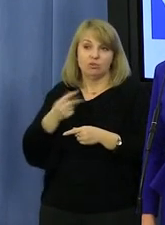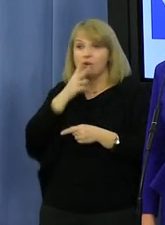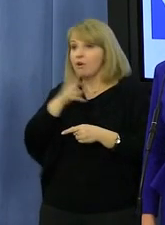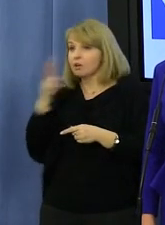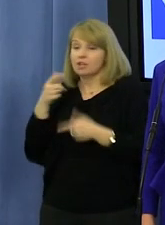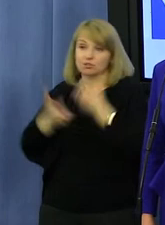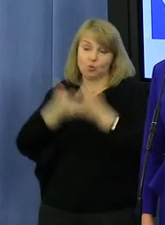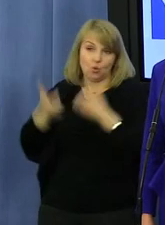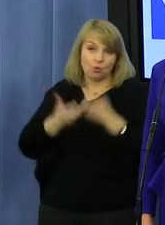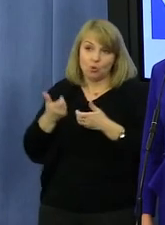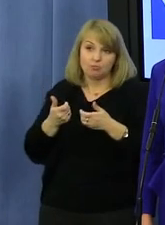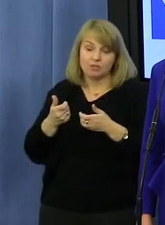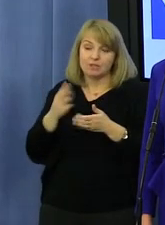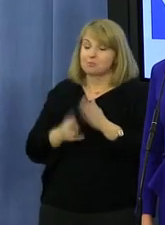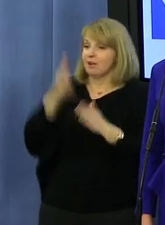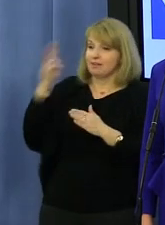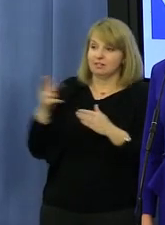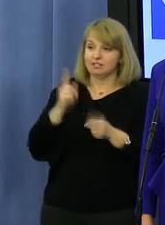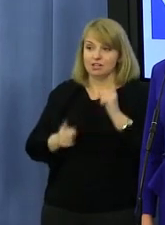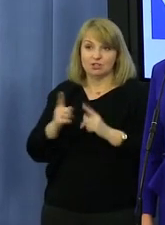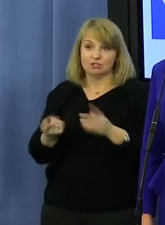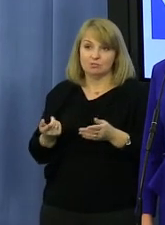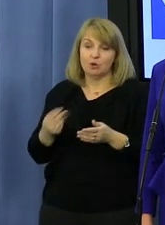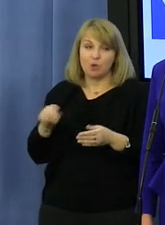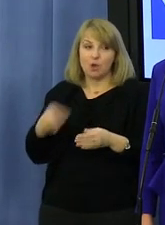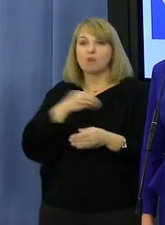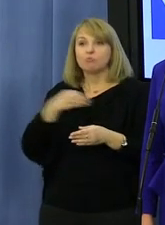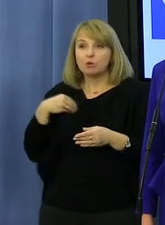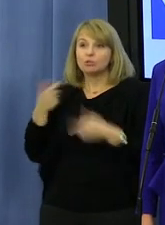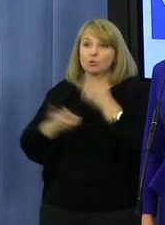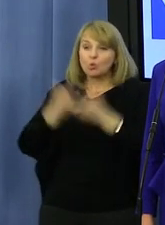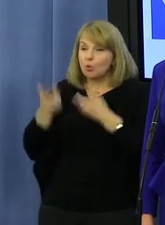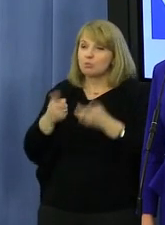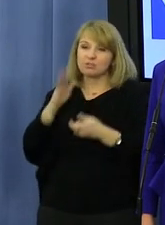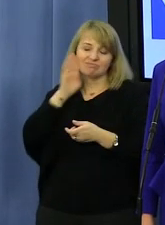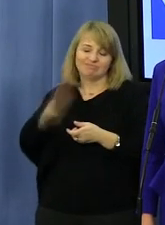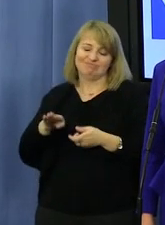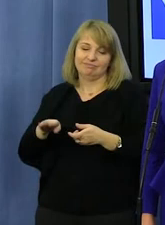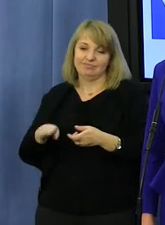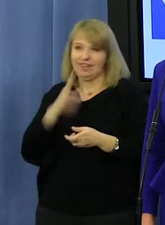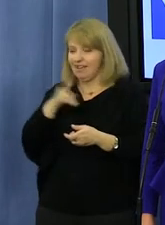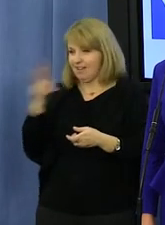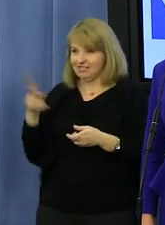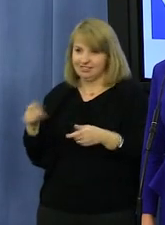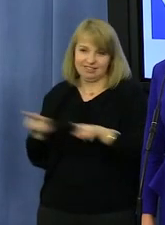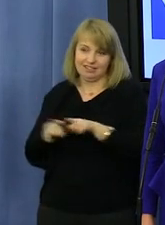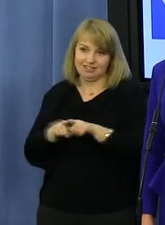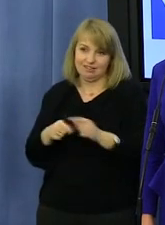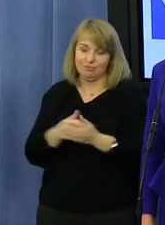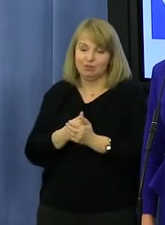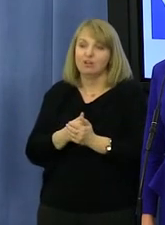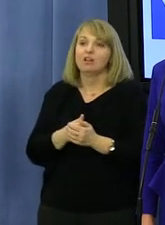prędkość. Mówię, nie wszyscy posłali, tylko my Polacy przekraczamy. Mamy tak nieracjonalnie zorganizowaną i tak represyjnie